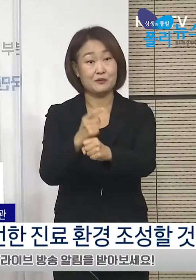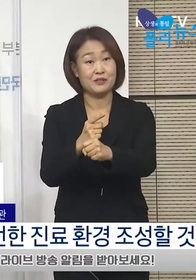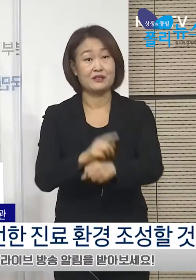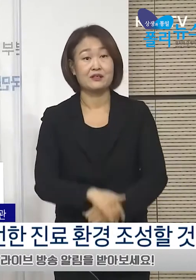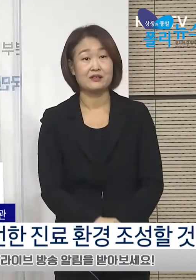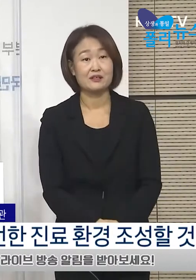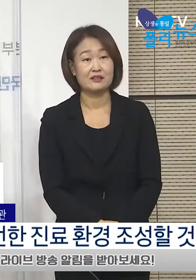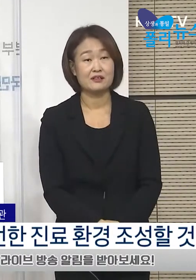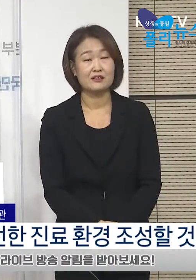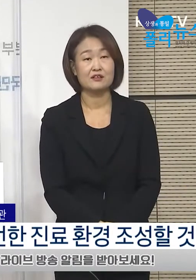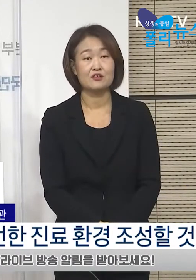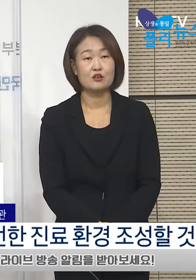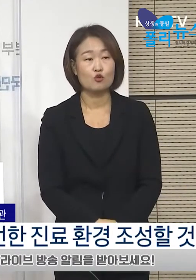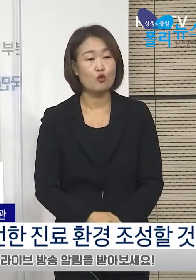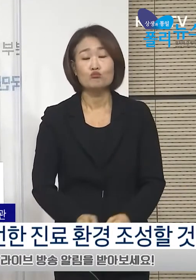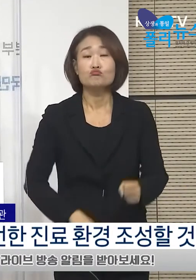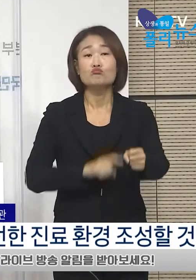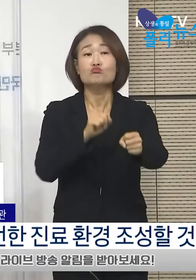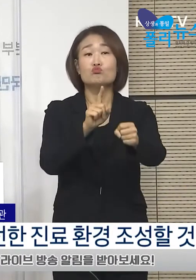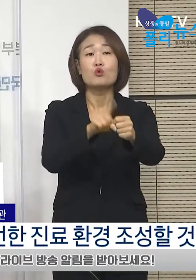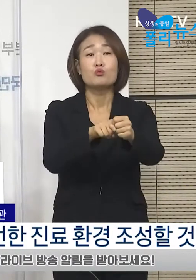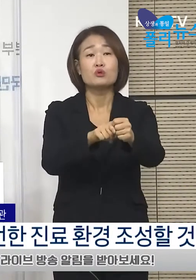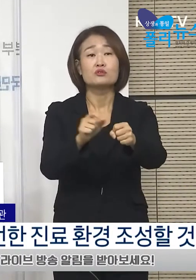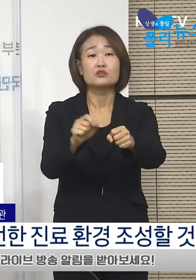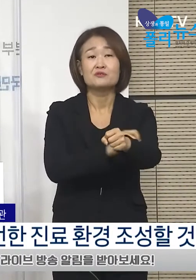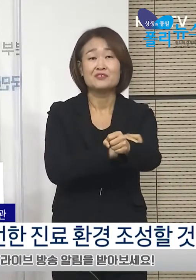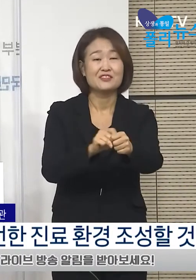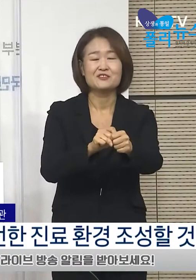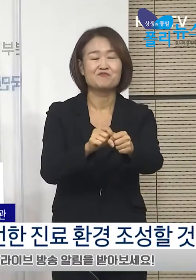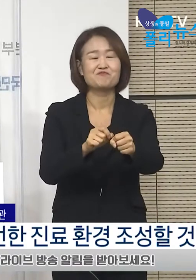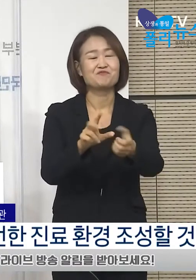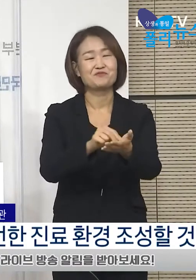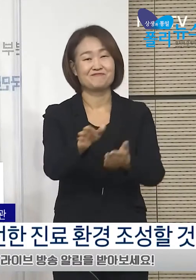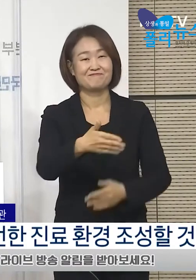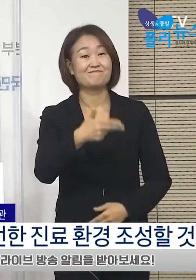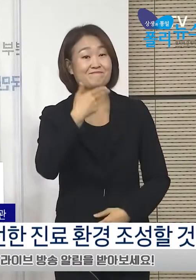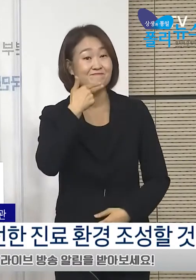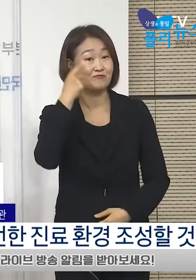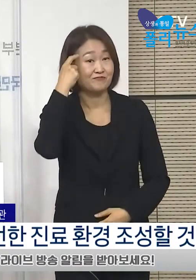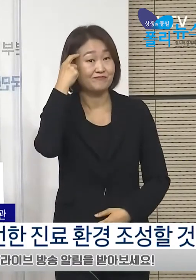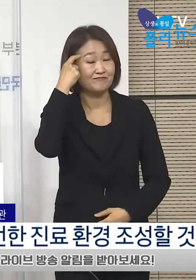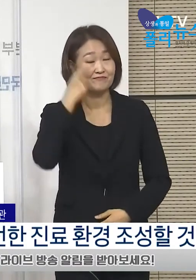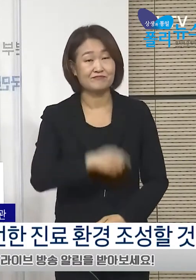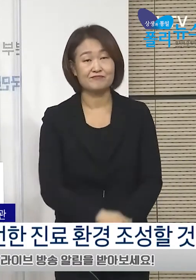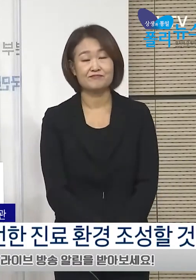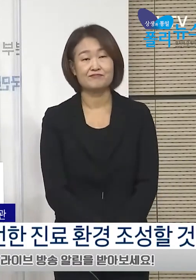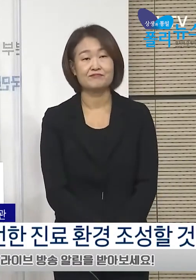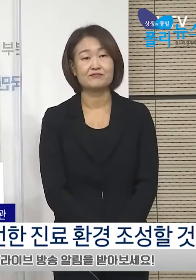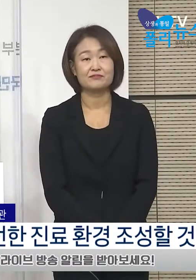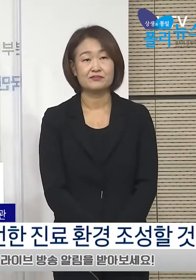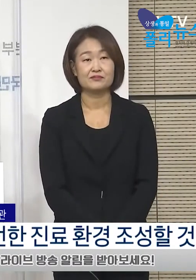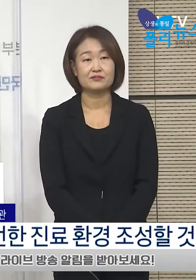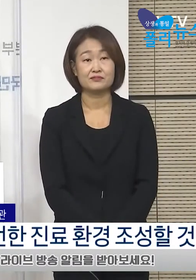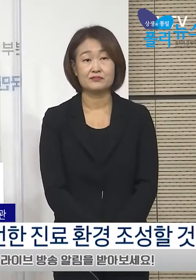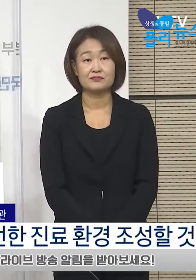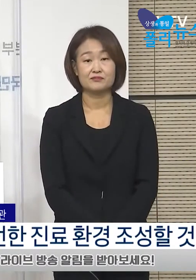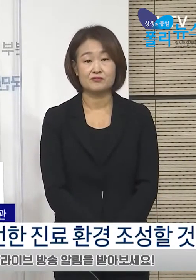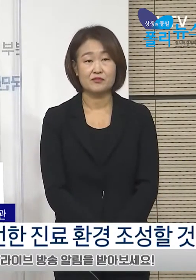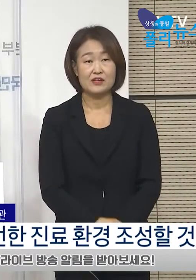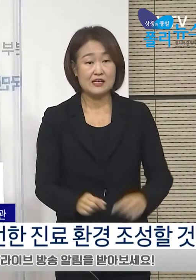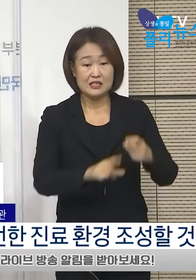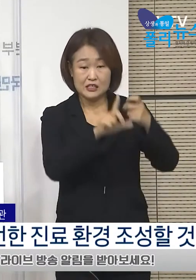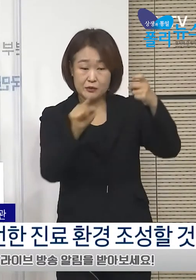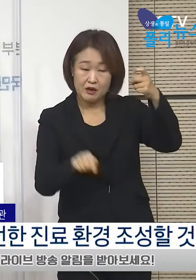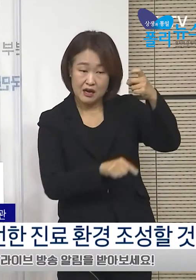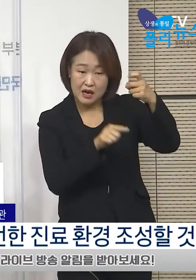목표 달성에 큰 문제는 없을 것으로 판단하고 있습니다. 가급적 11월